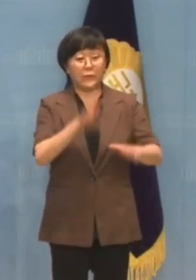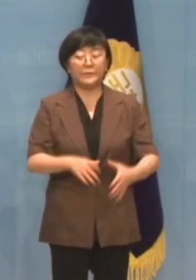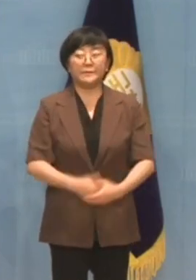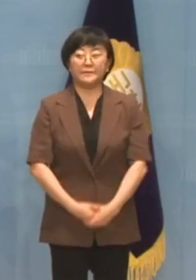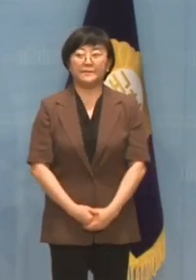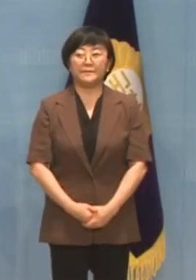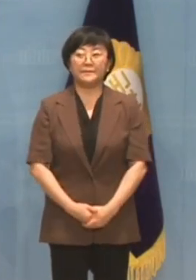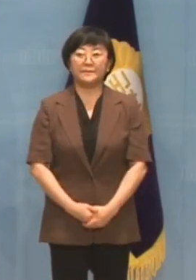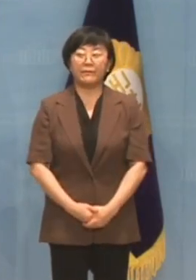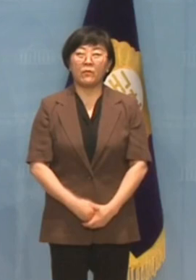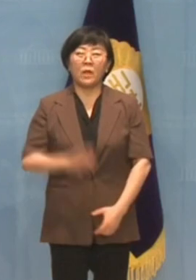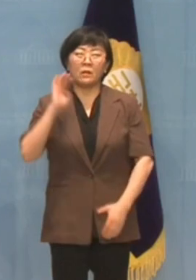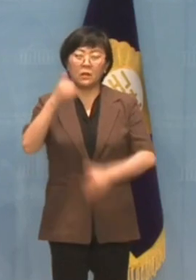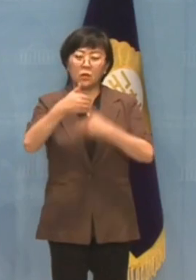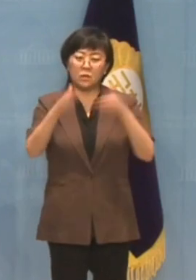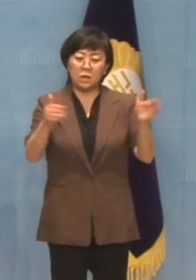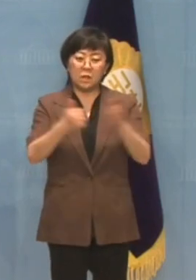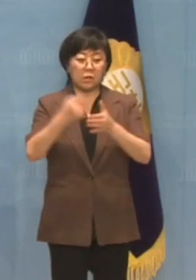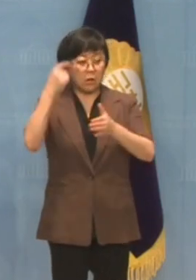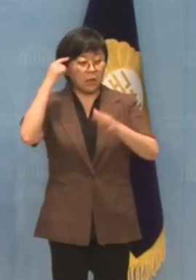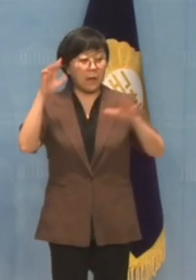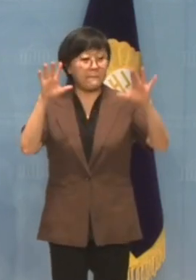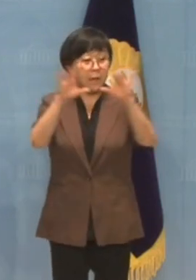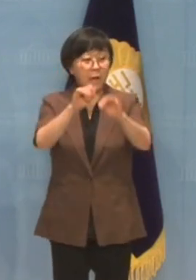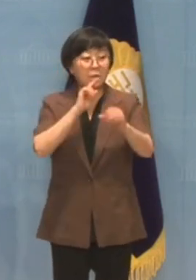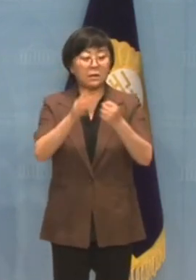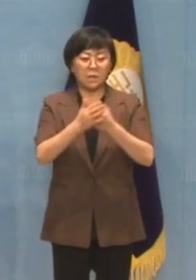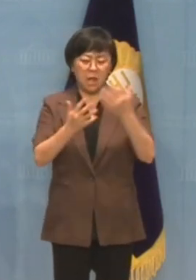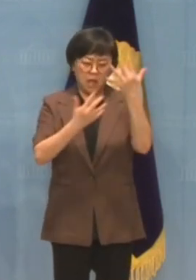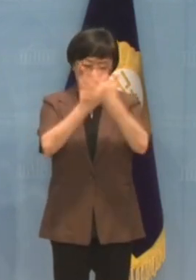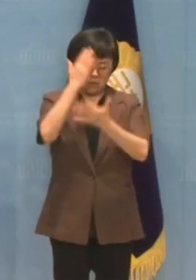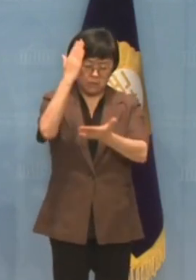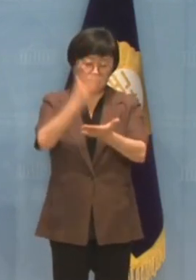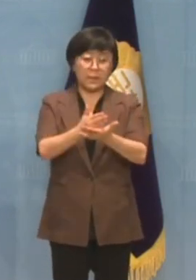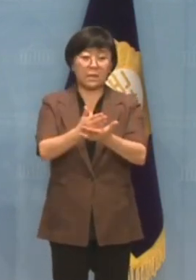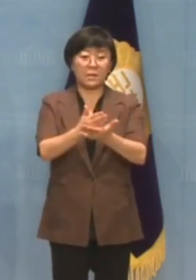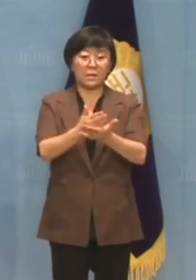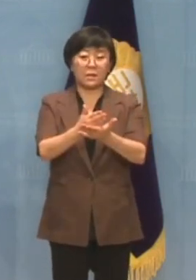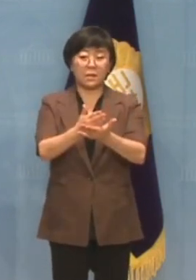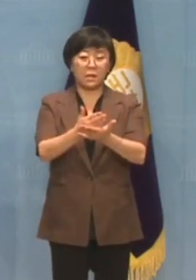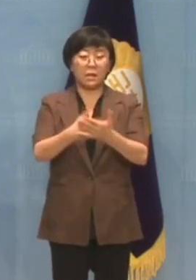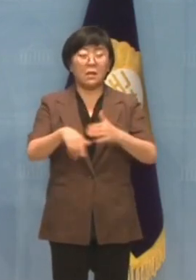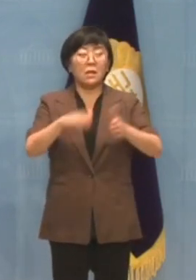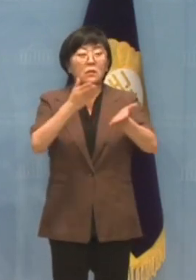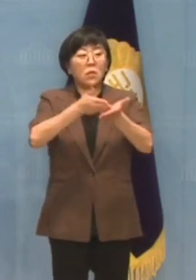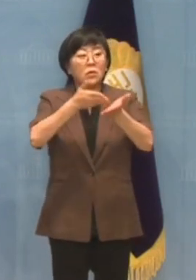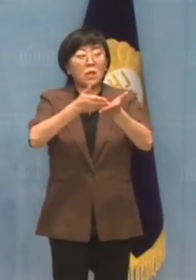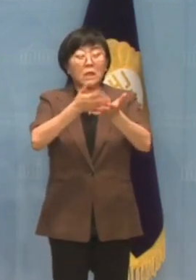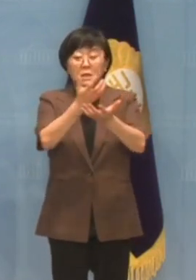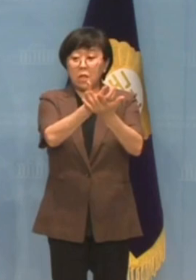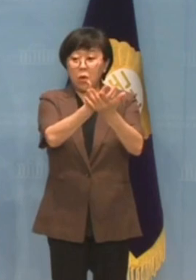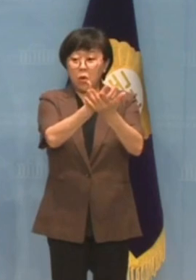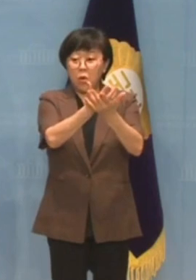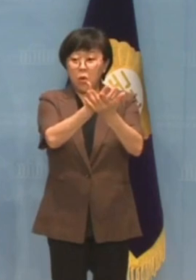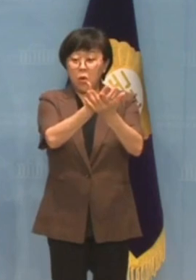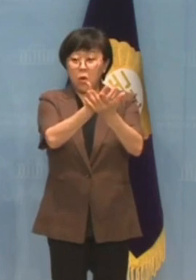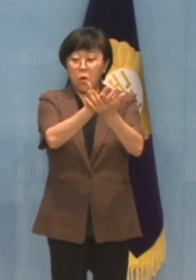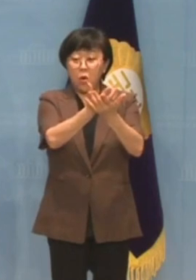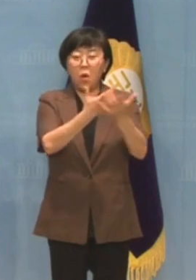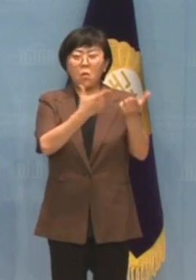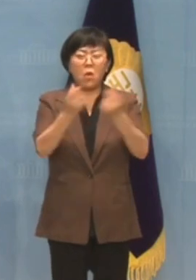대통령실은 견해가 일치했다는 모호한 소리하지 말고 보도된 문건이 모두